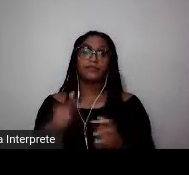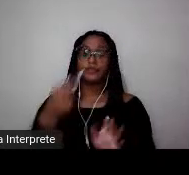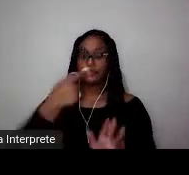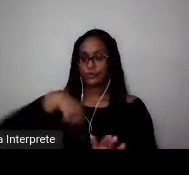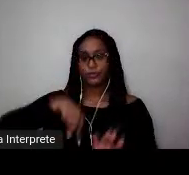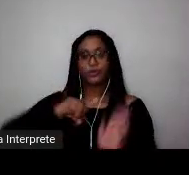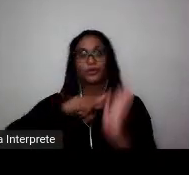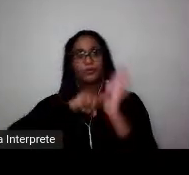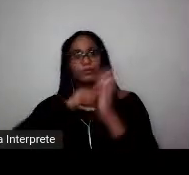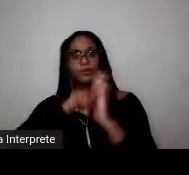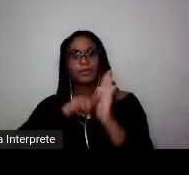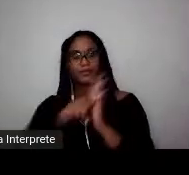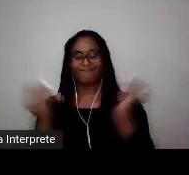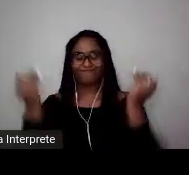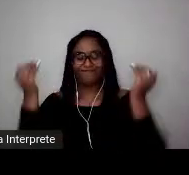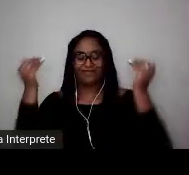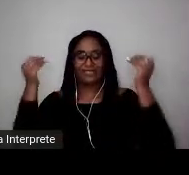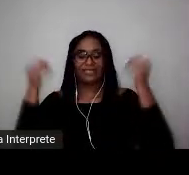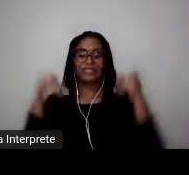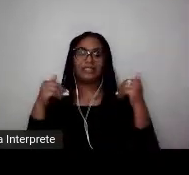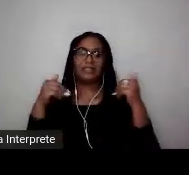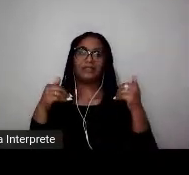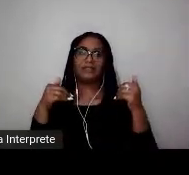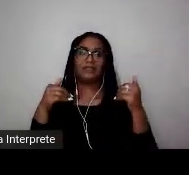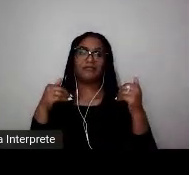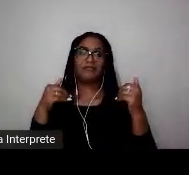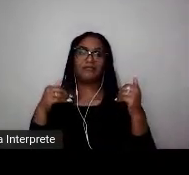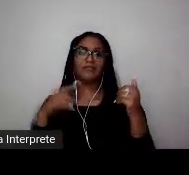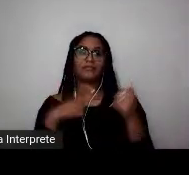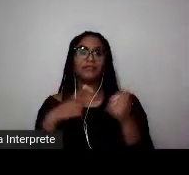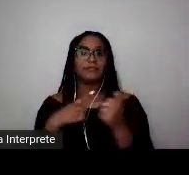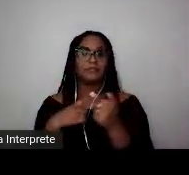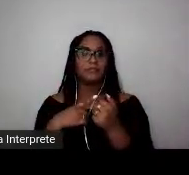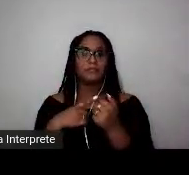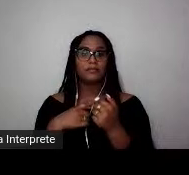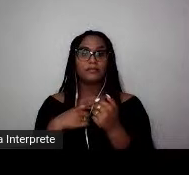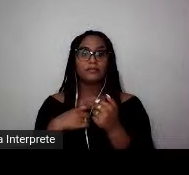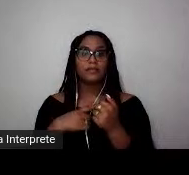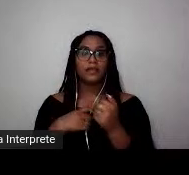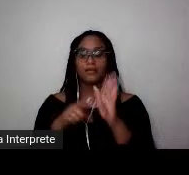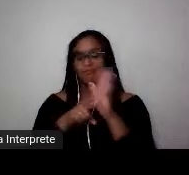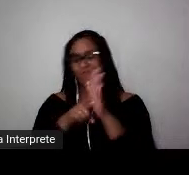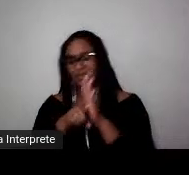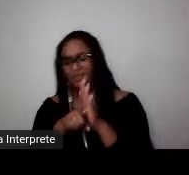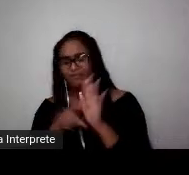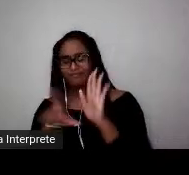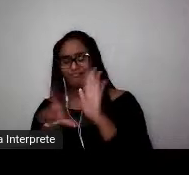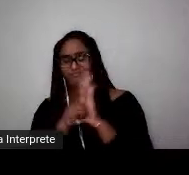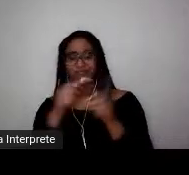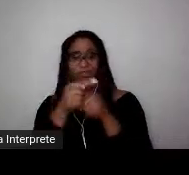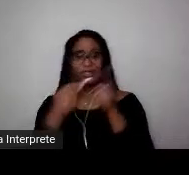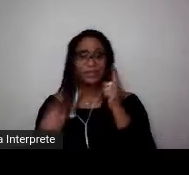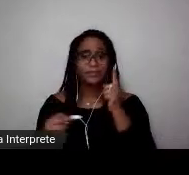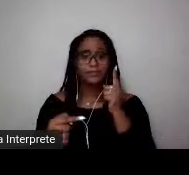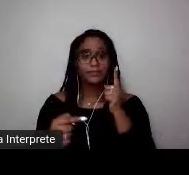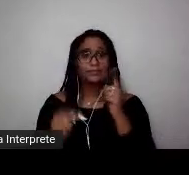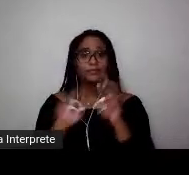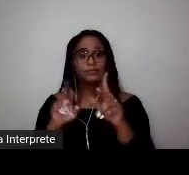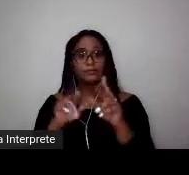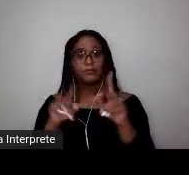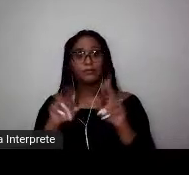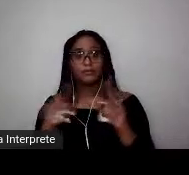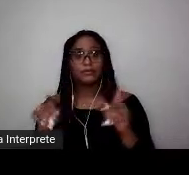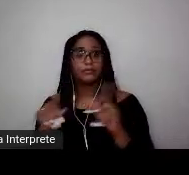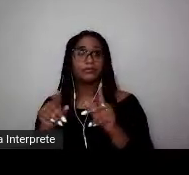temos internalizado esse sujeito mulher dessa lei. Muitas vezes proibida, certamente, insurgente, certamente,